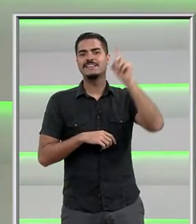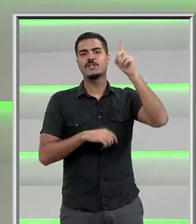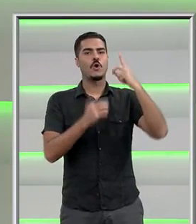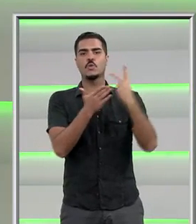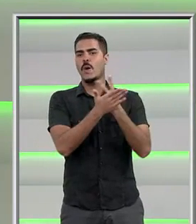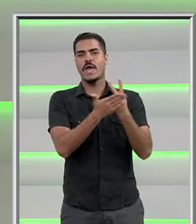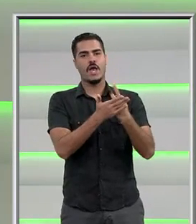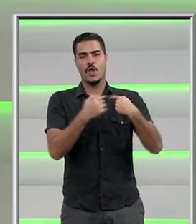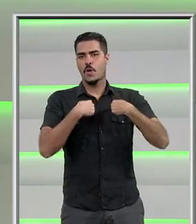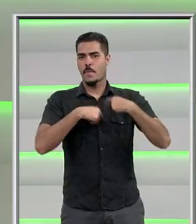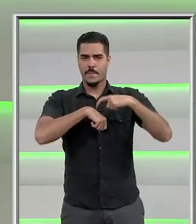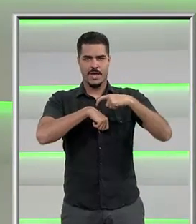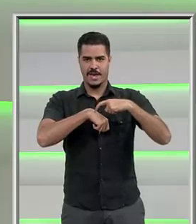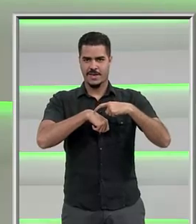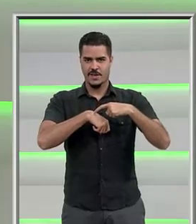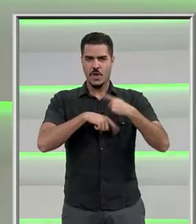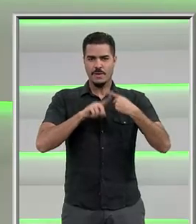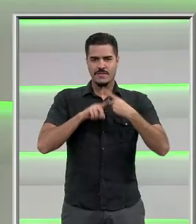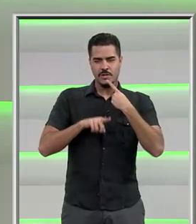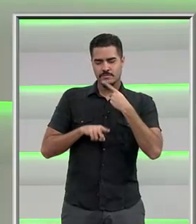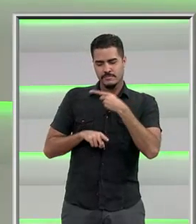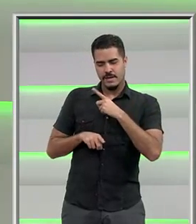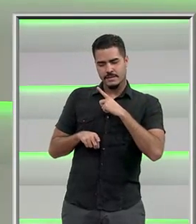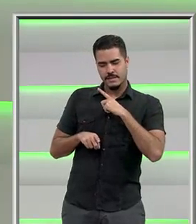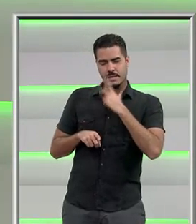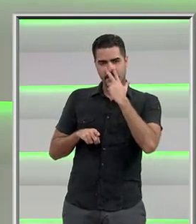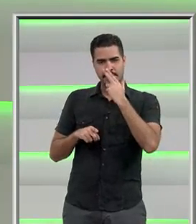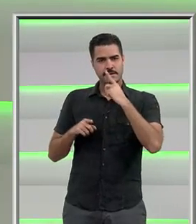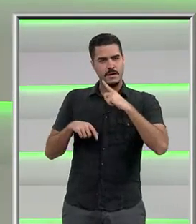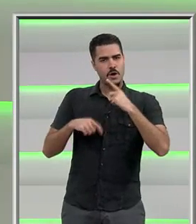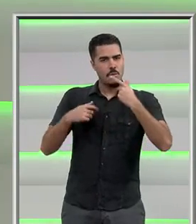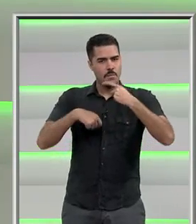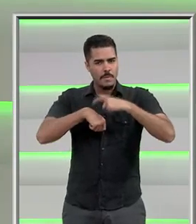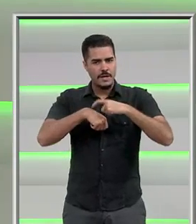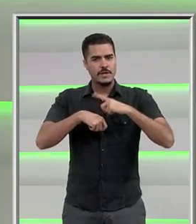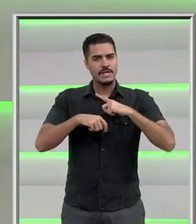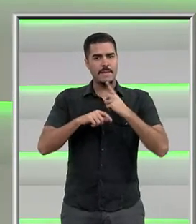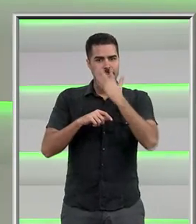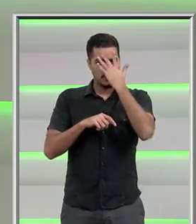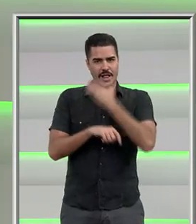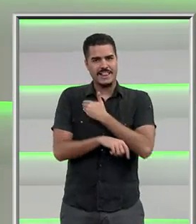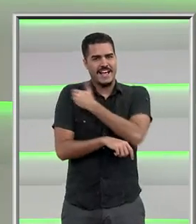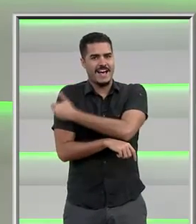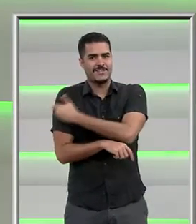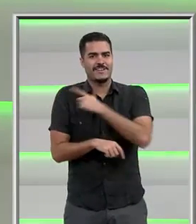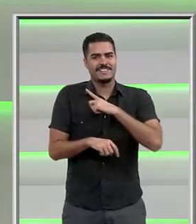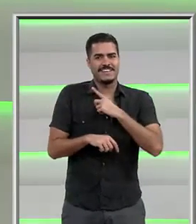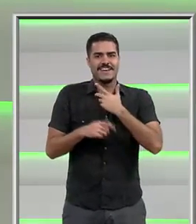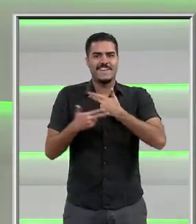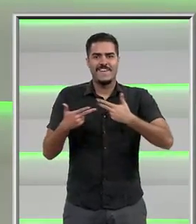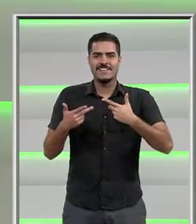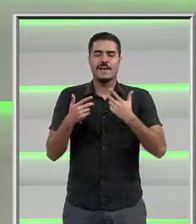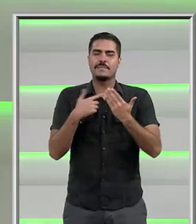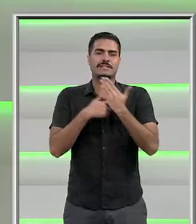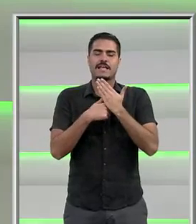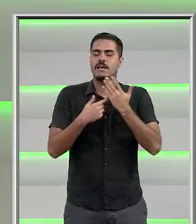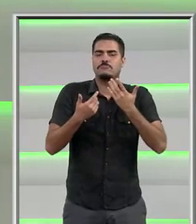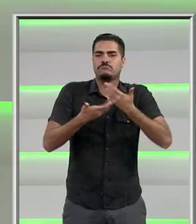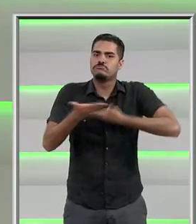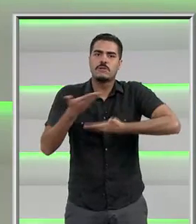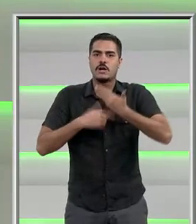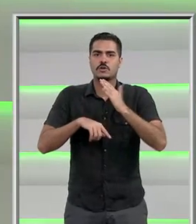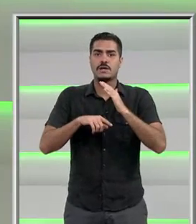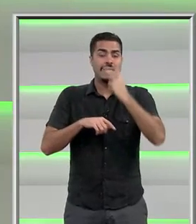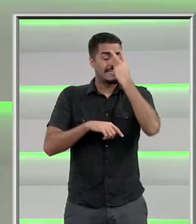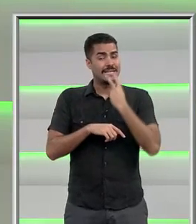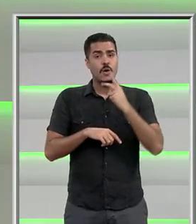com deficiência visual. Ele deu os olhos para quem estava do meu lado. Quando é necessário, eu peço emprestado. Se não me emprestar, o problema é delas. E para mim, ser cego é